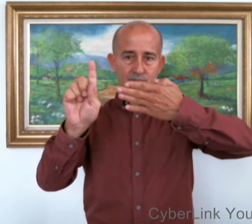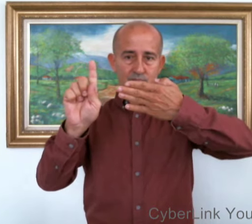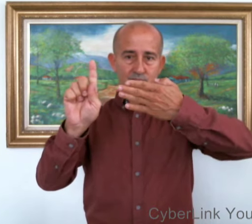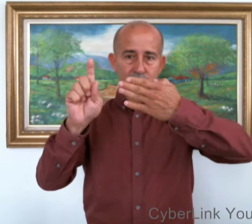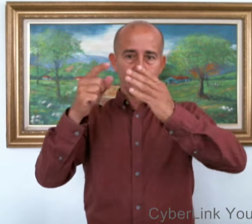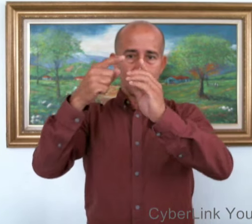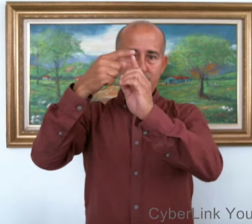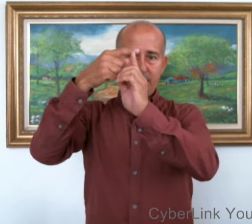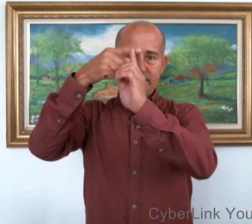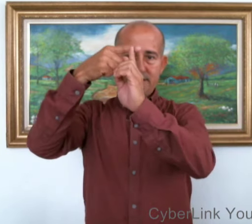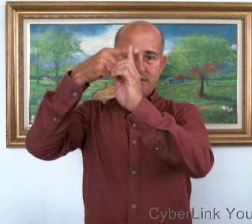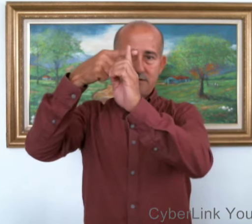Mes.